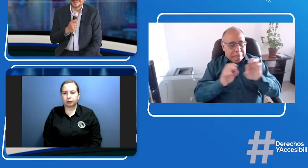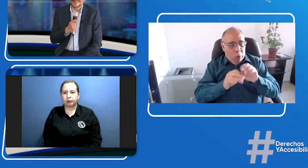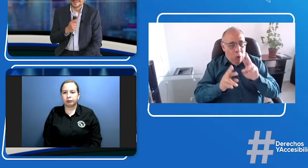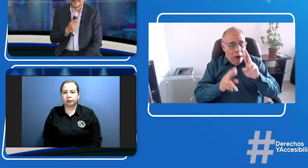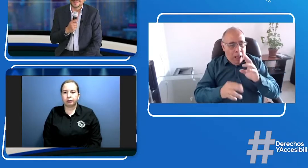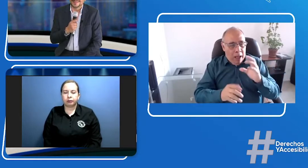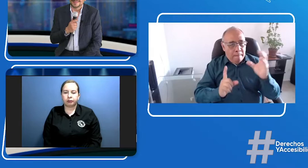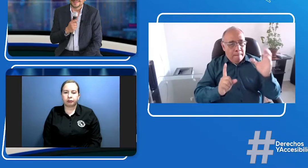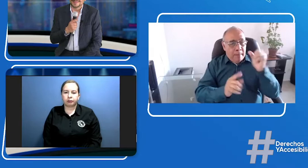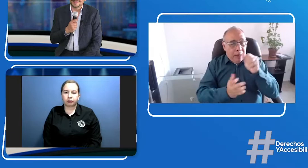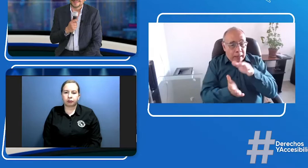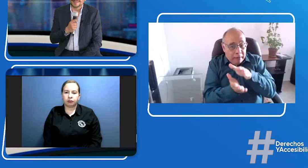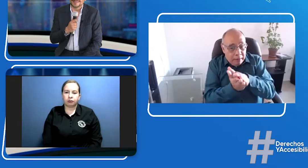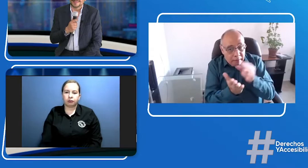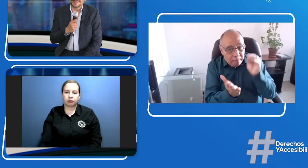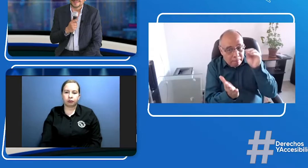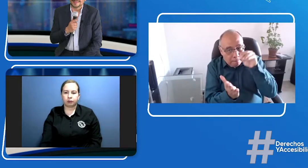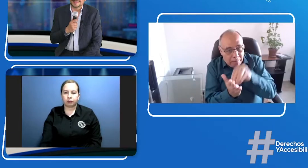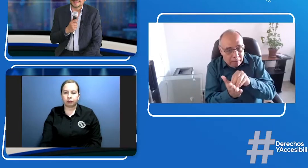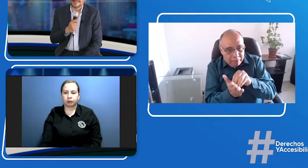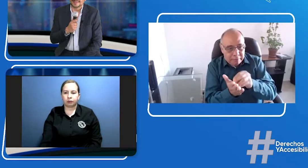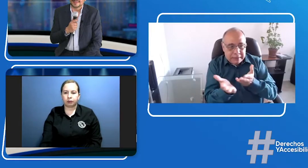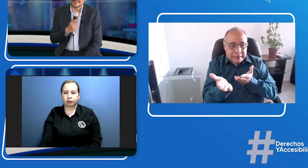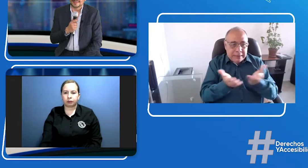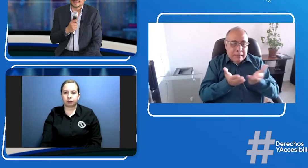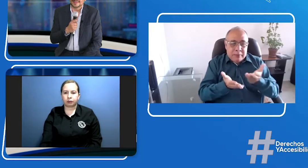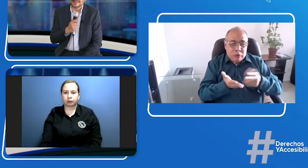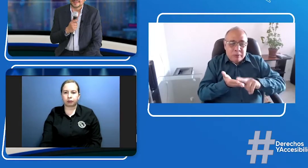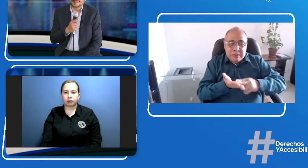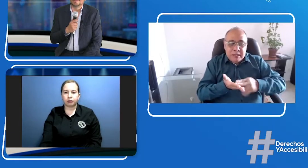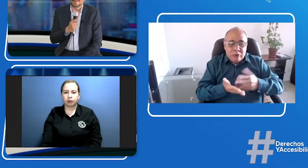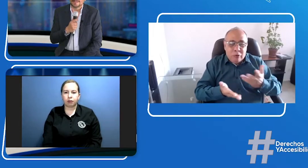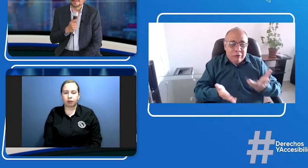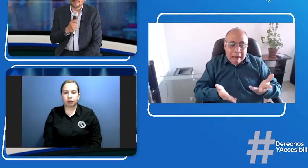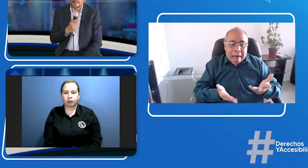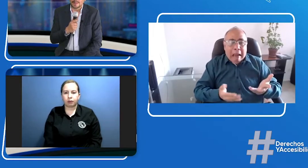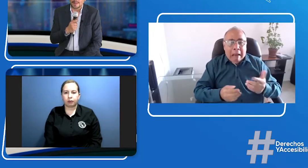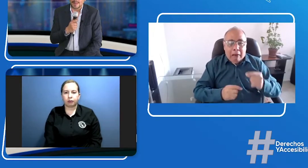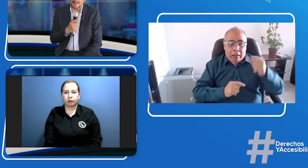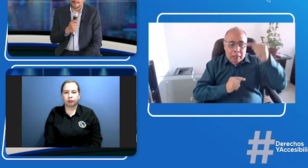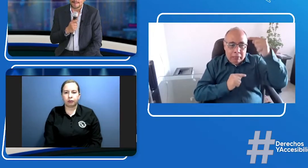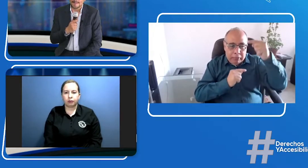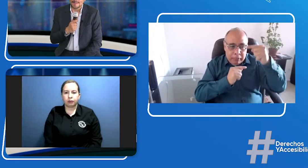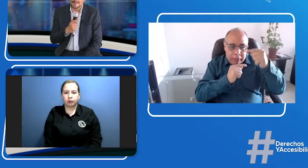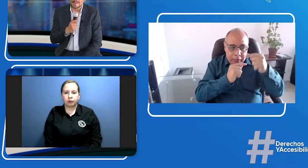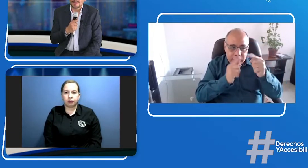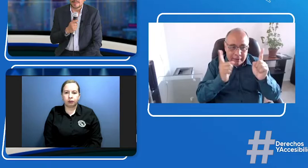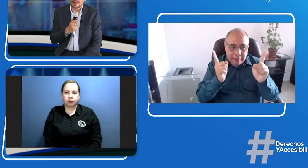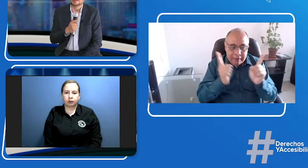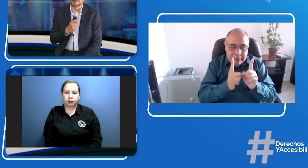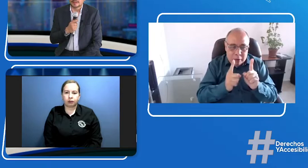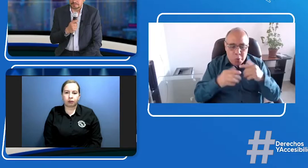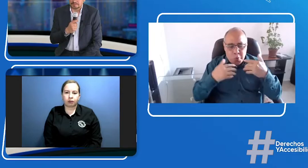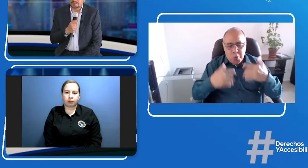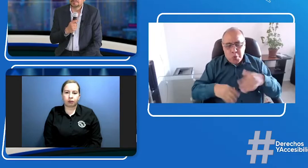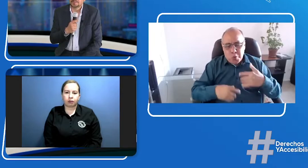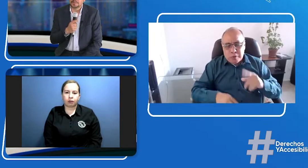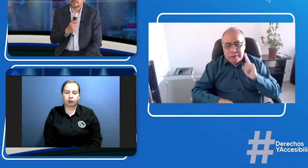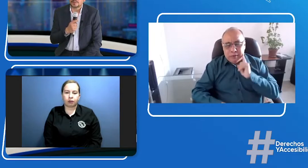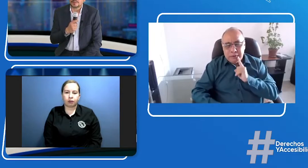todo cuando hablamos mucho acerca de los servicios de interpretación. Que esto queda allí documentado, ¿no? Que los servicios de interpretación muchas